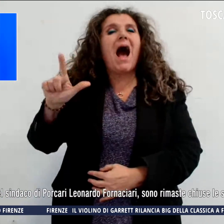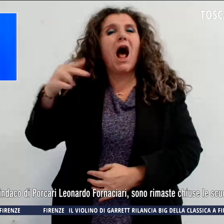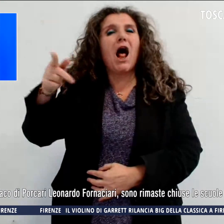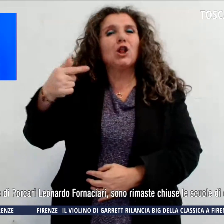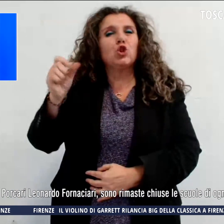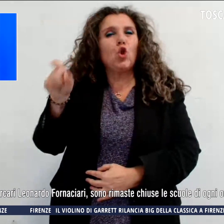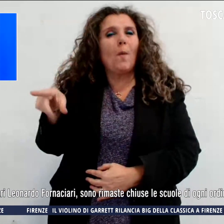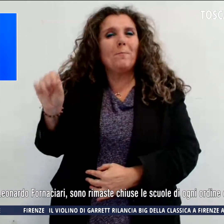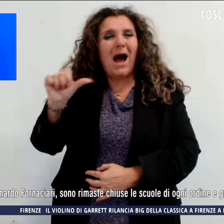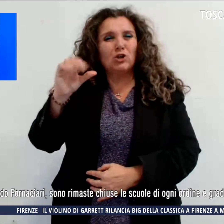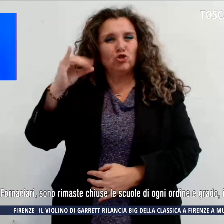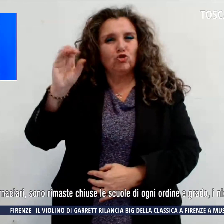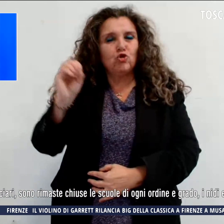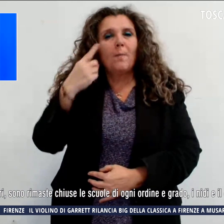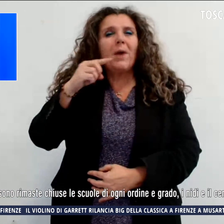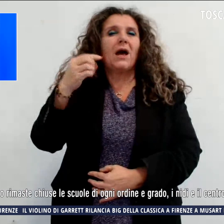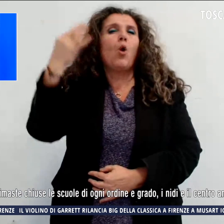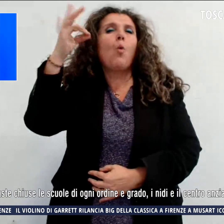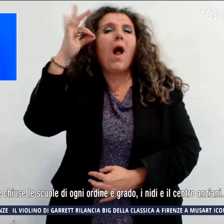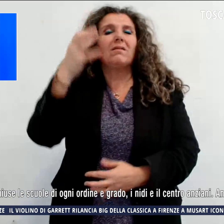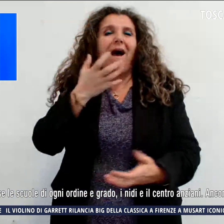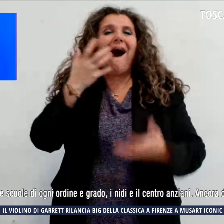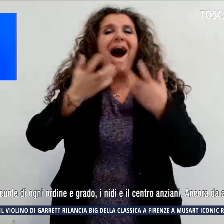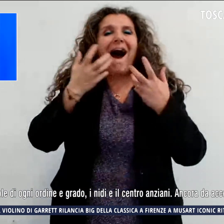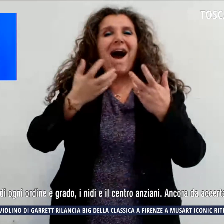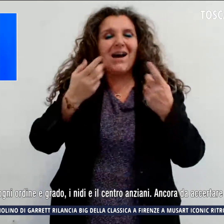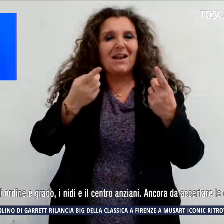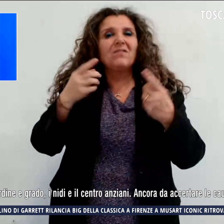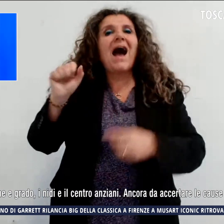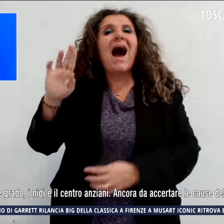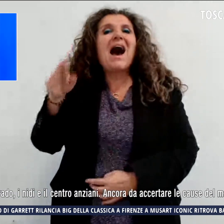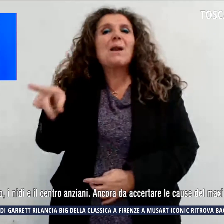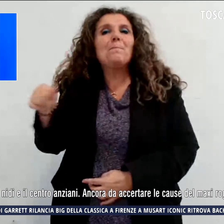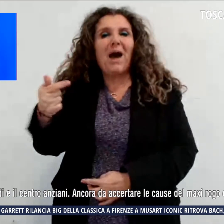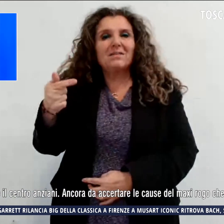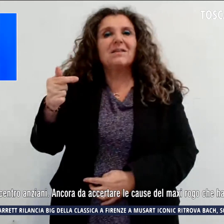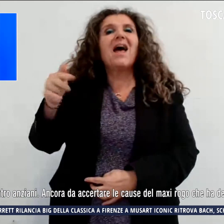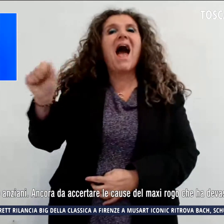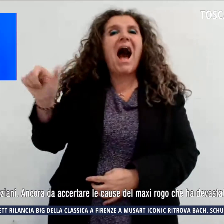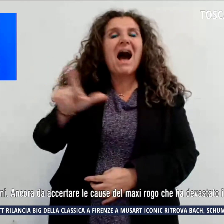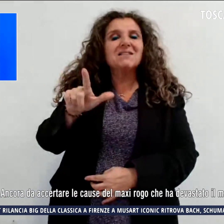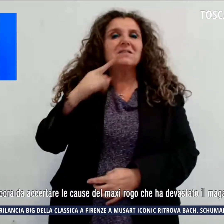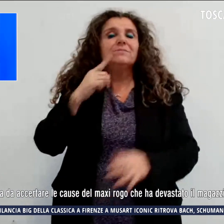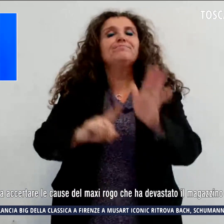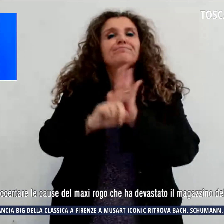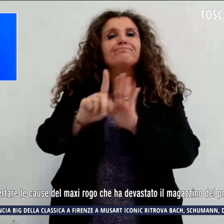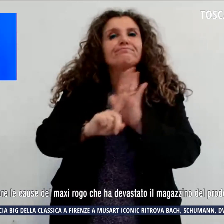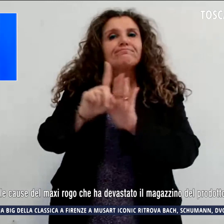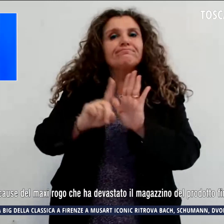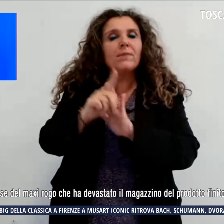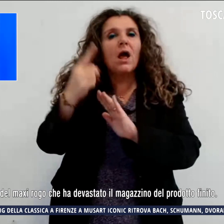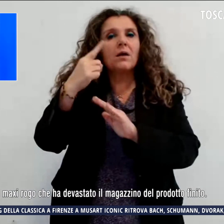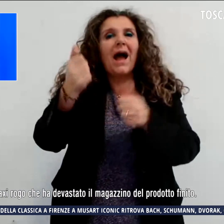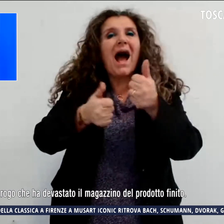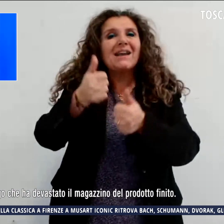'aria, finché Arpate e Asl non renderanno noti i risultati delle analisi sui